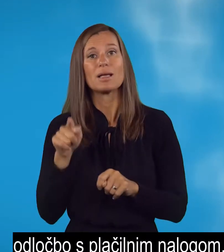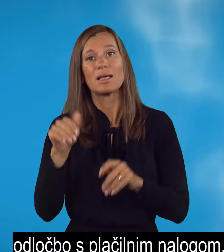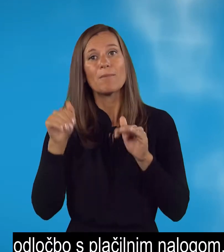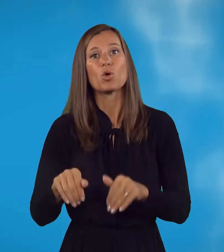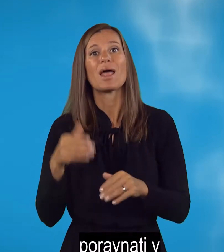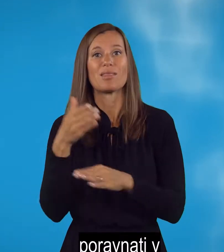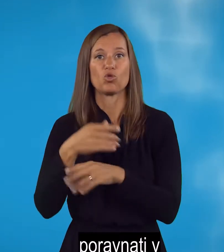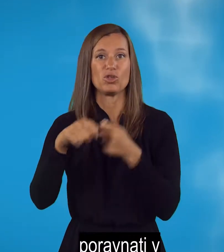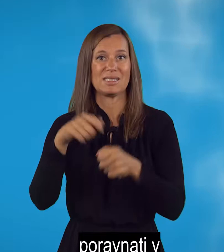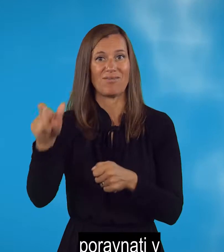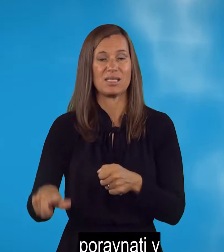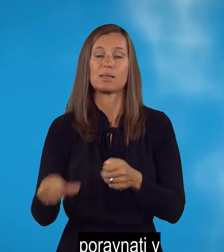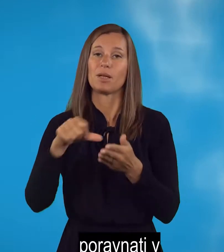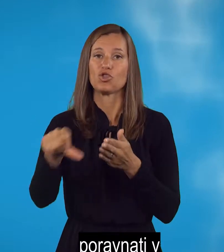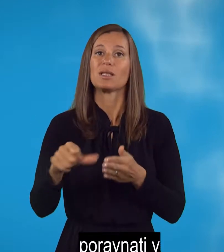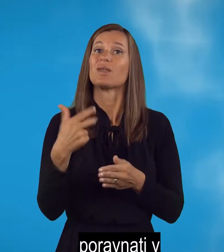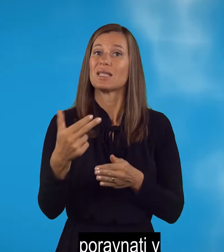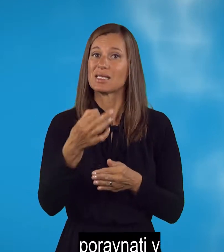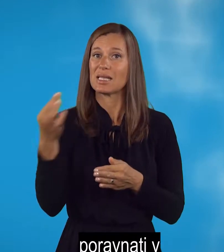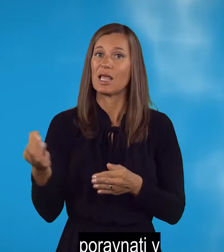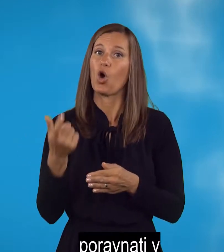zavezanec poravnati v 30. dneh od uročitve.